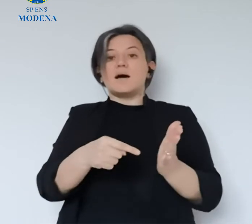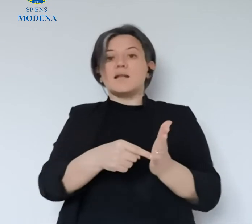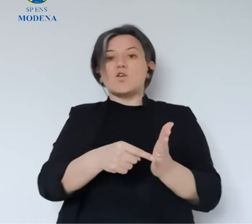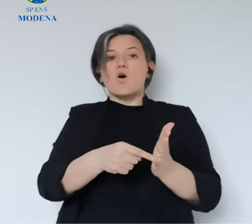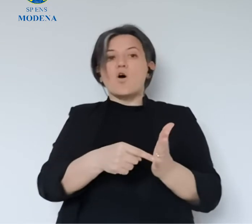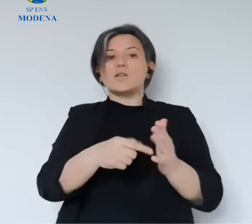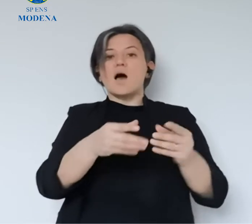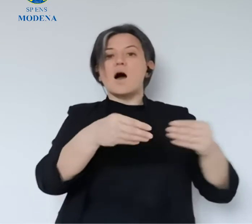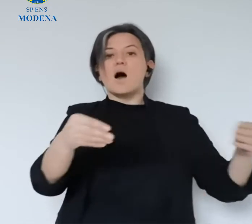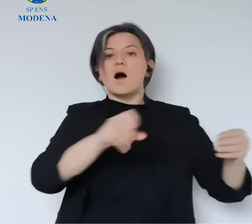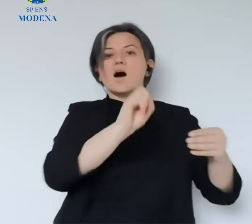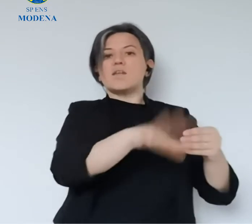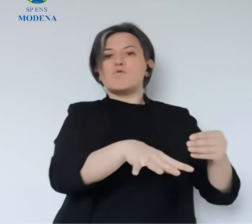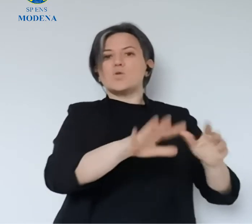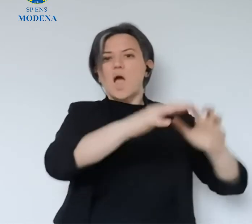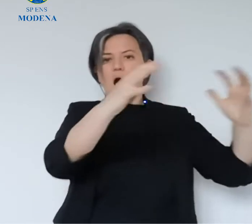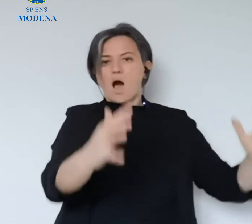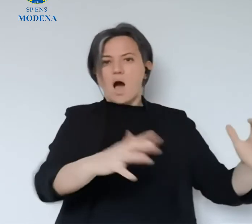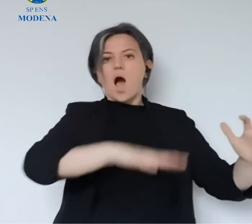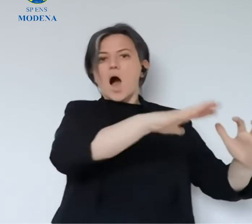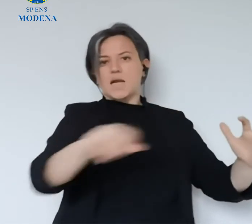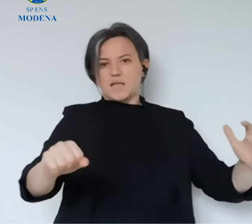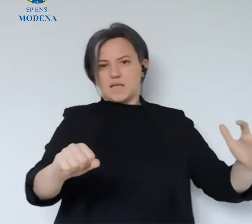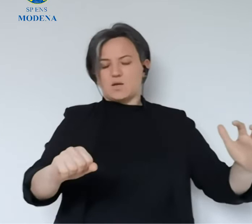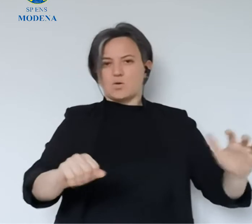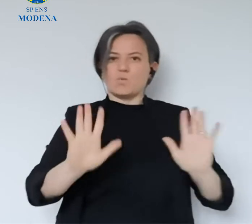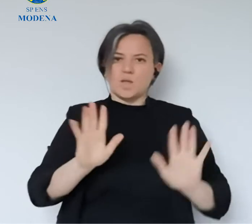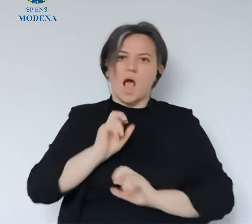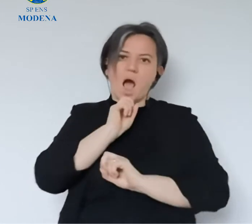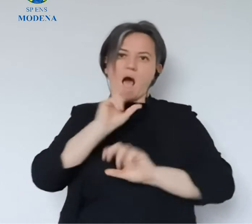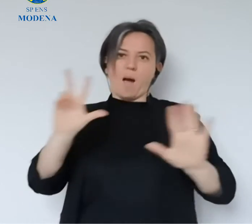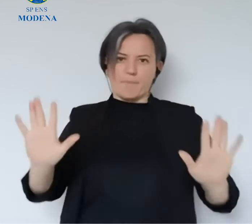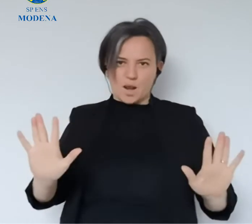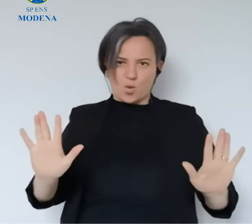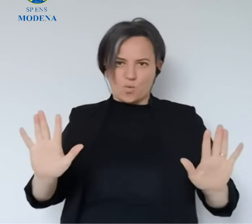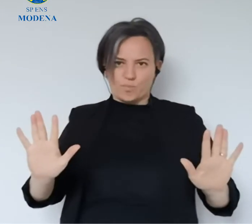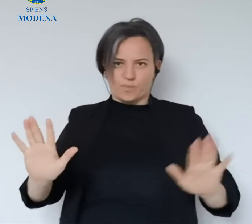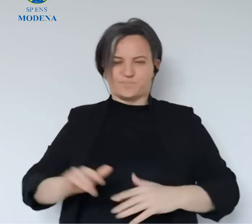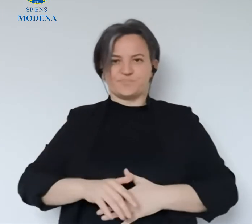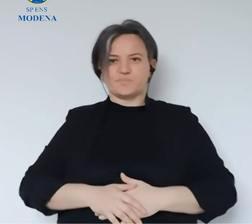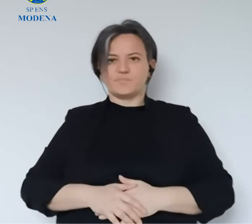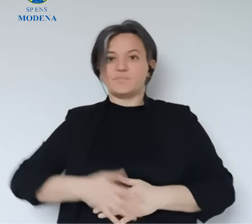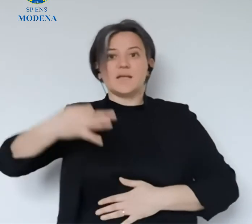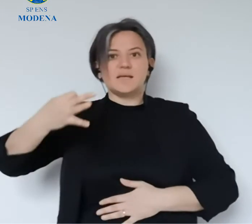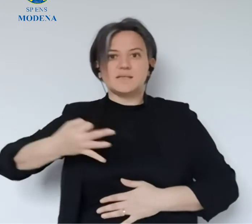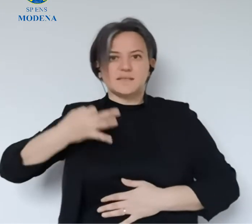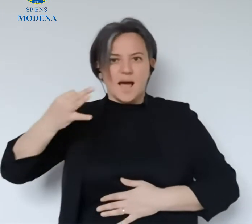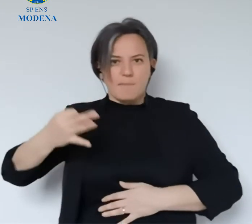Volevo dirvi che dalla giornata di venerdì ricomincia il ritiro a domicilio dei rifiuti ingombranti.